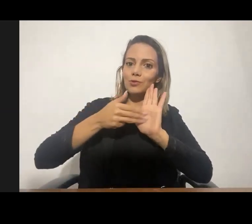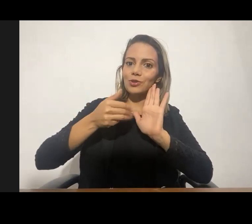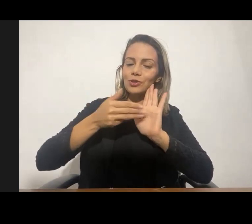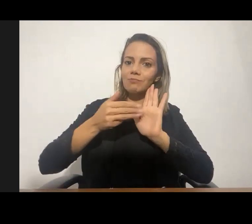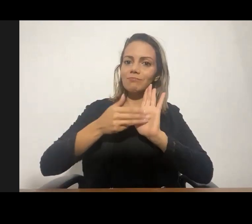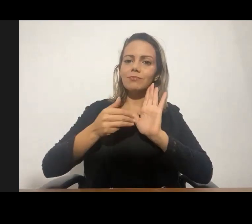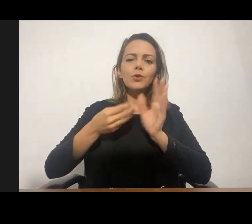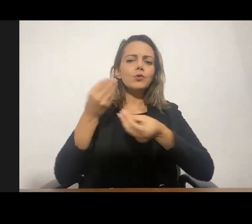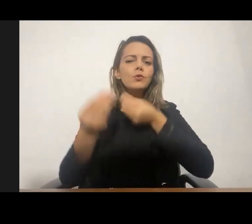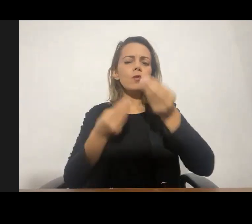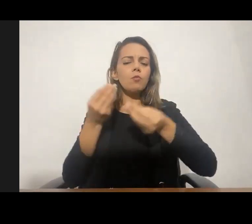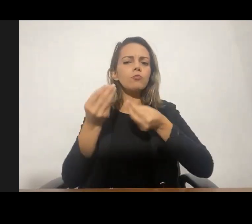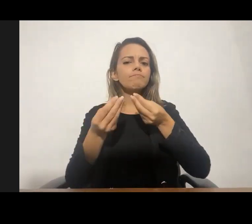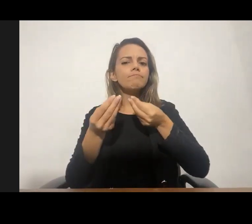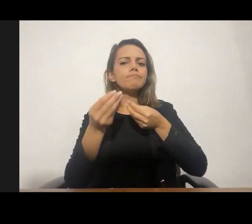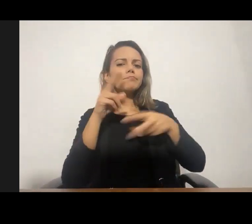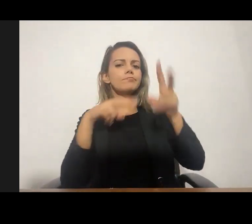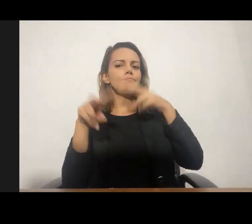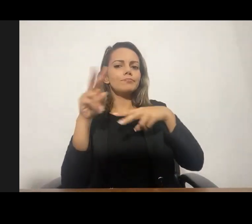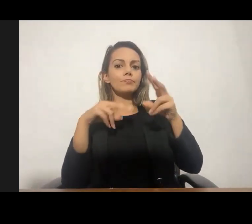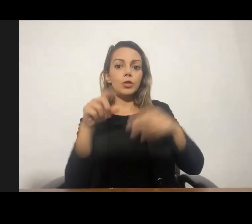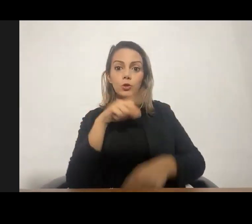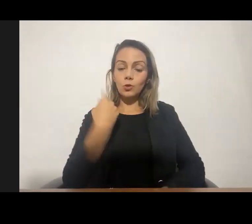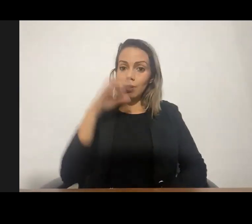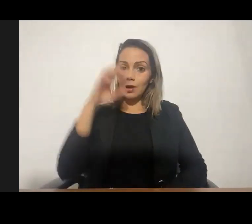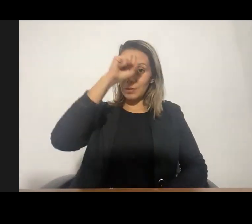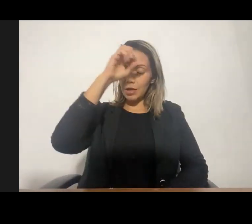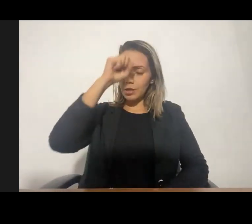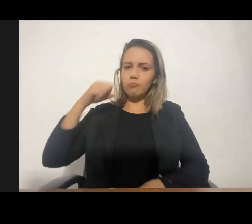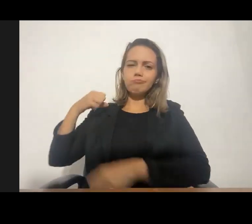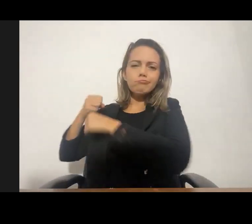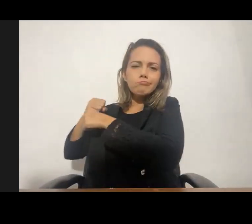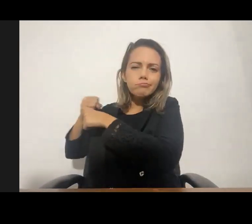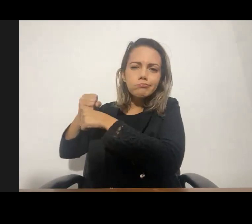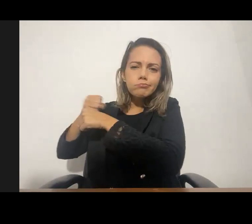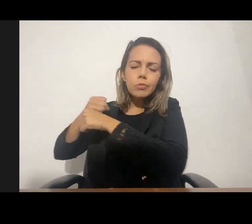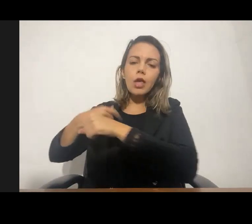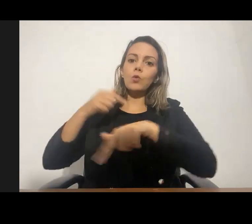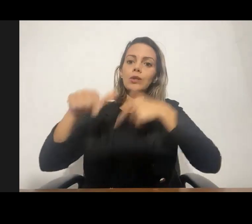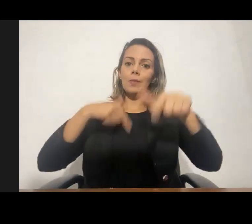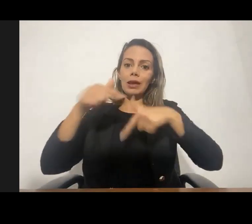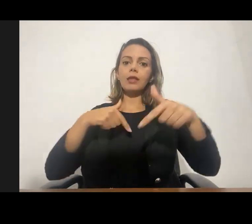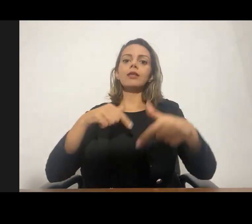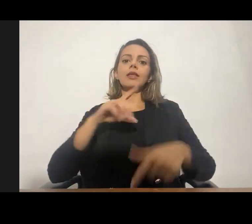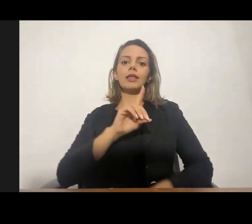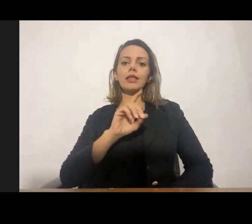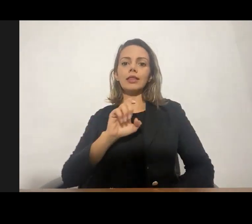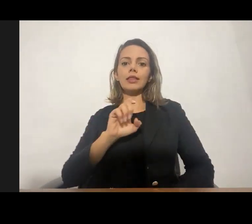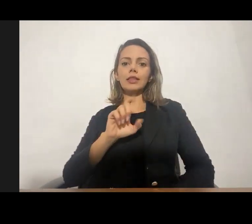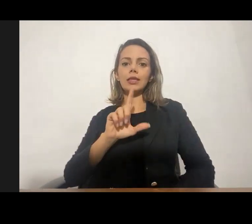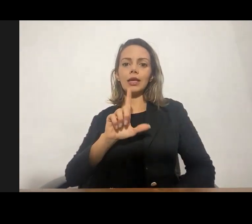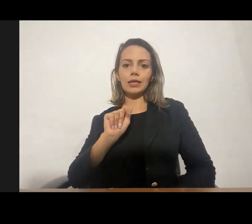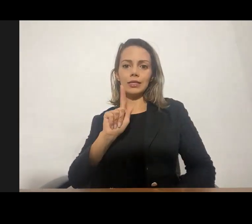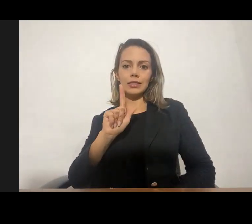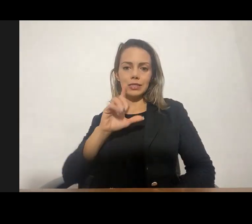dessa técnica, muito do que nós aprendemos ao longo desses tantos anos que eu trabalhei na Delegacia de Crimes de Informática, eu sintetizei nesse manual.